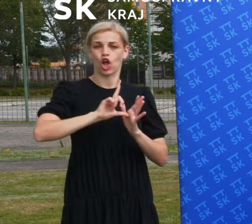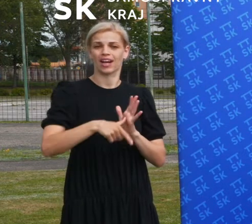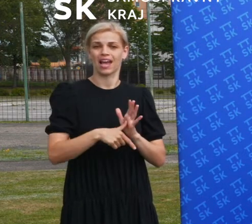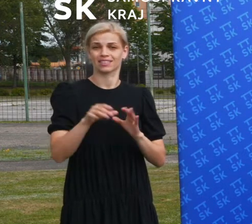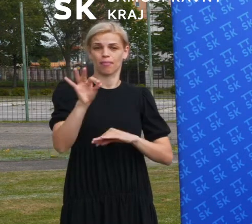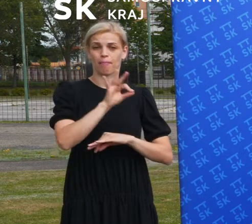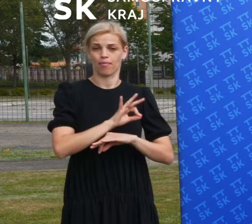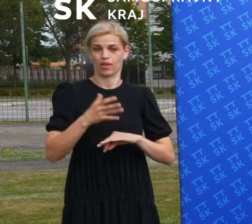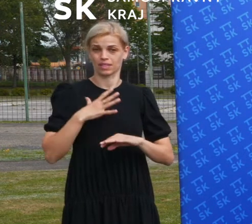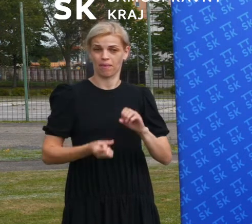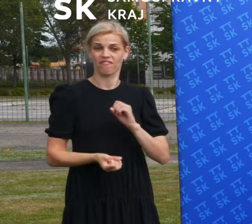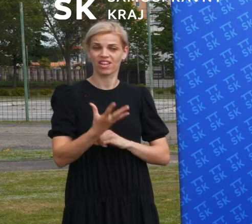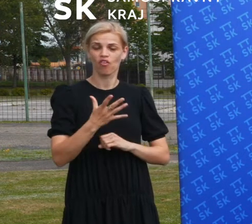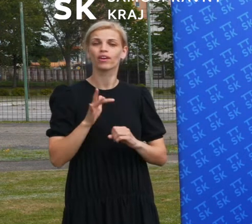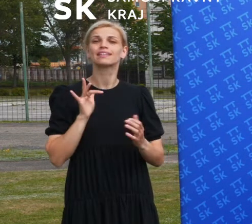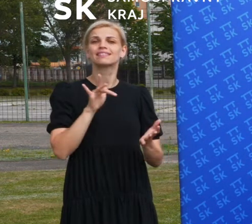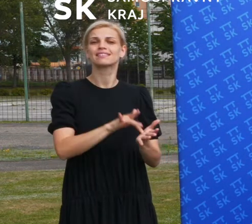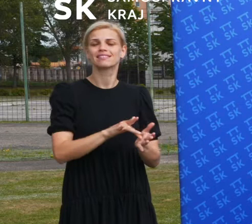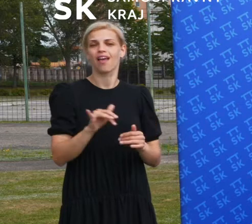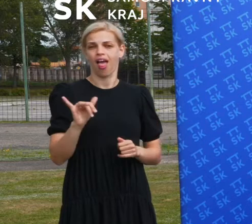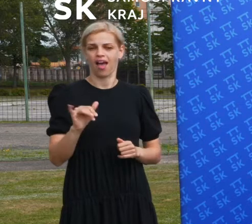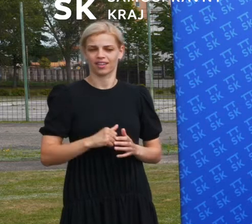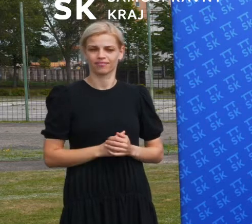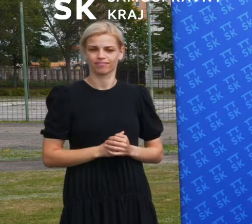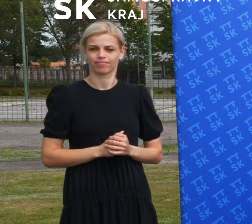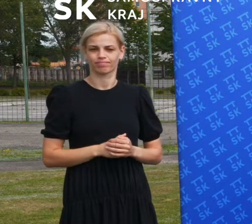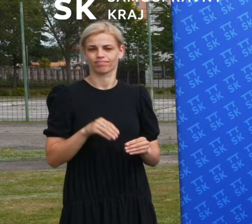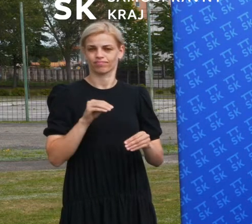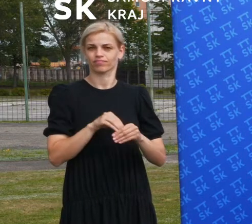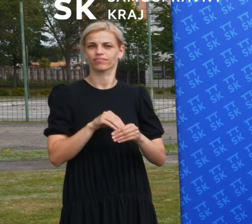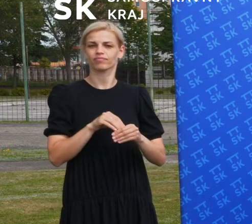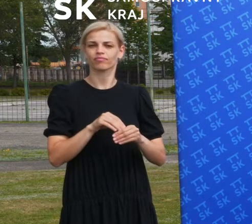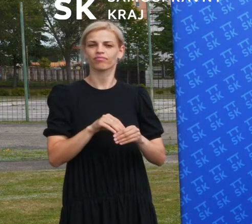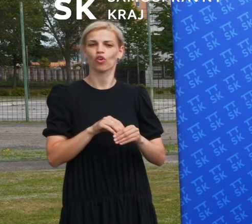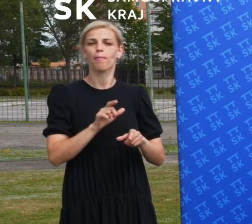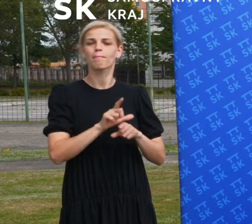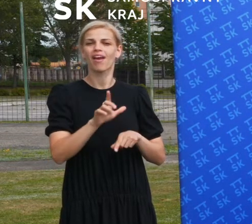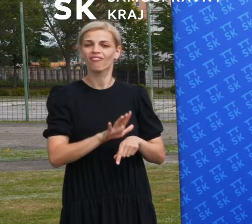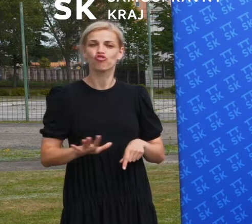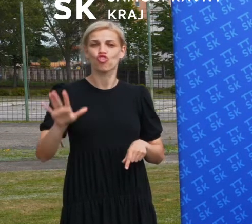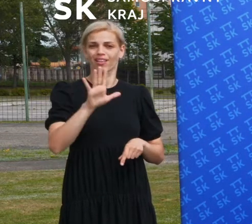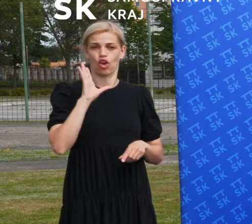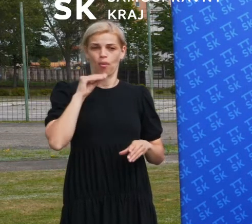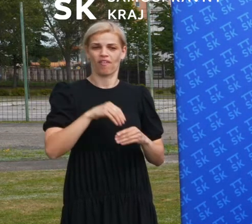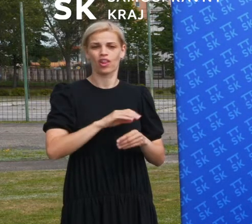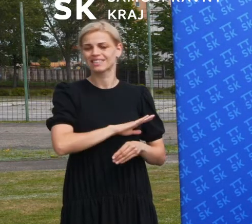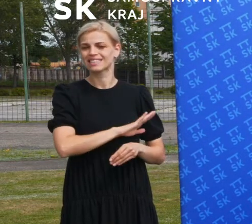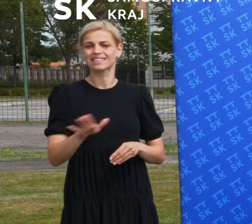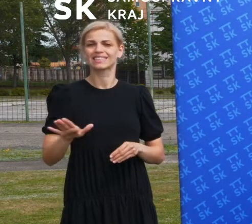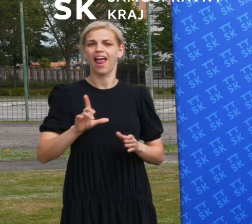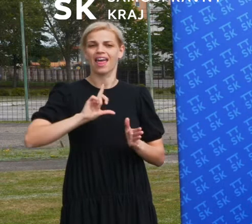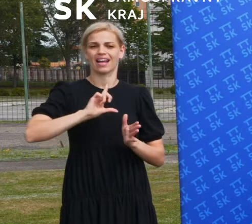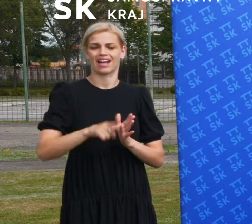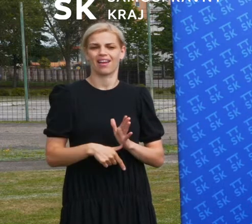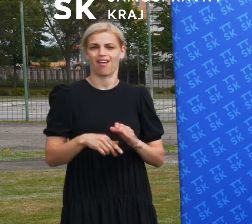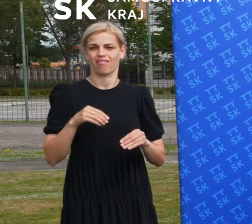bude cielený na všetkých obyvateľov celého kraja od severu po juh